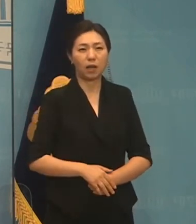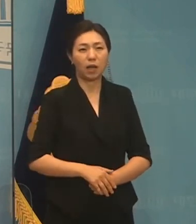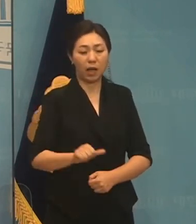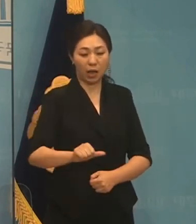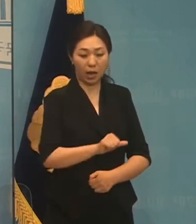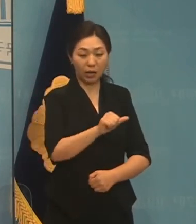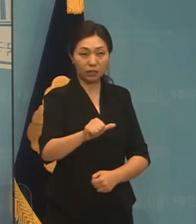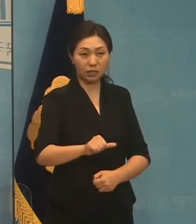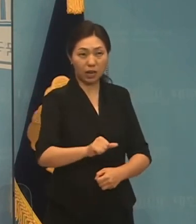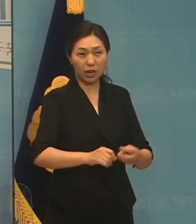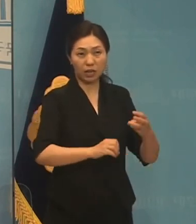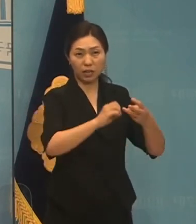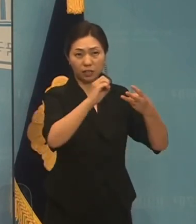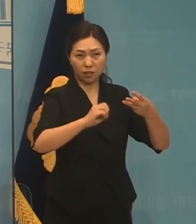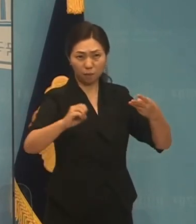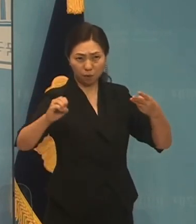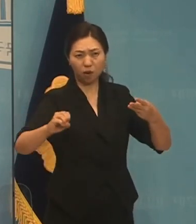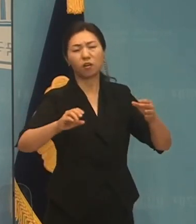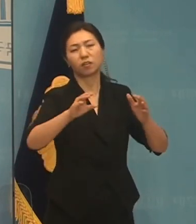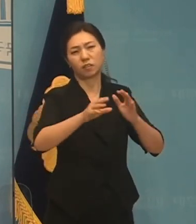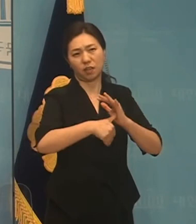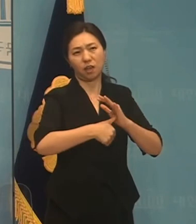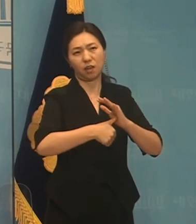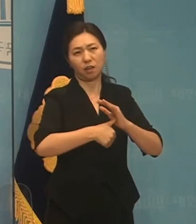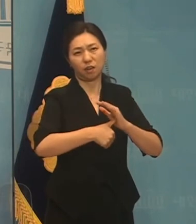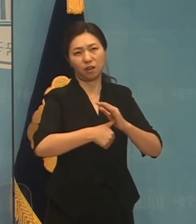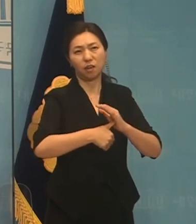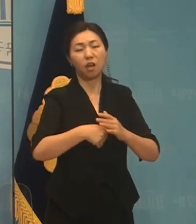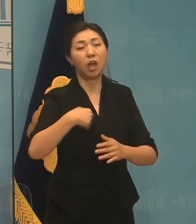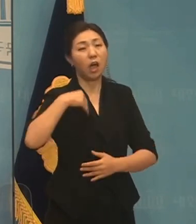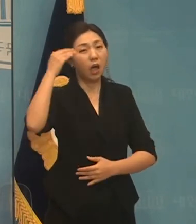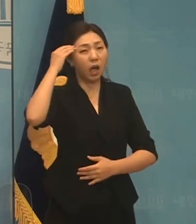우리나라는 그 중심에 위치해 있습니다.